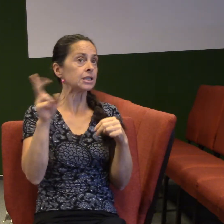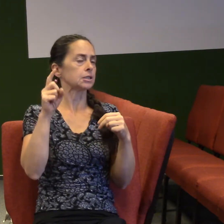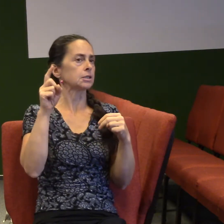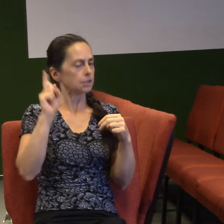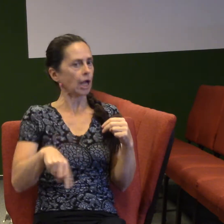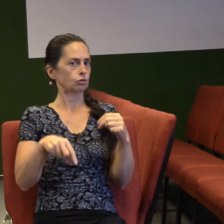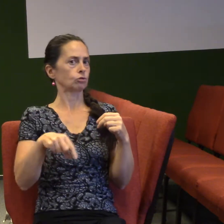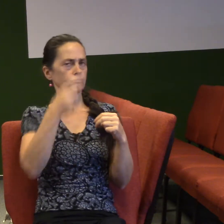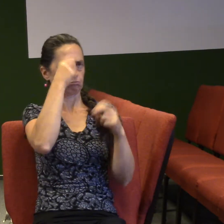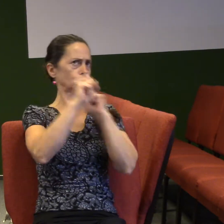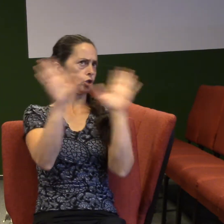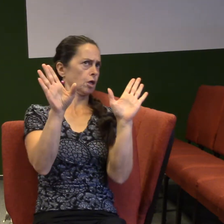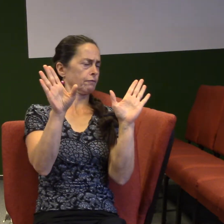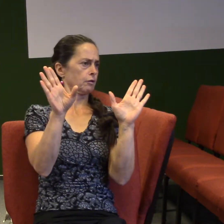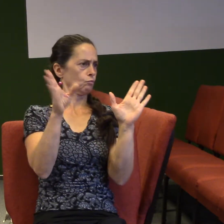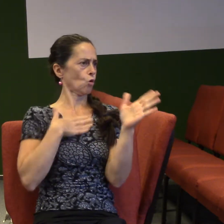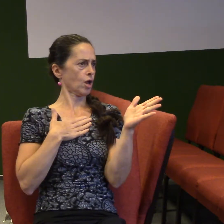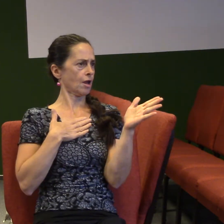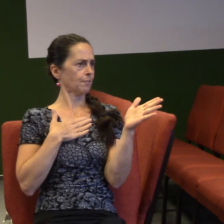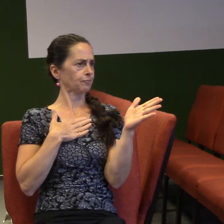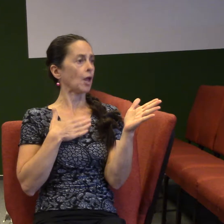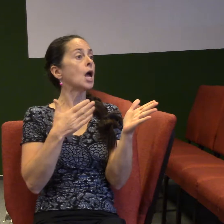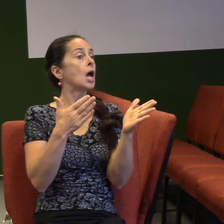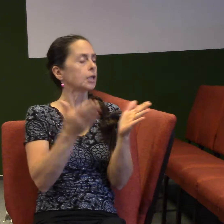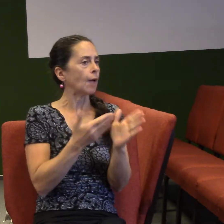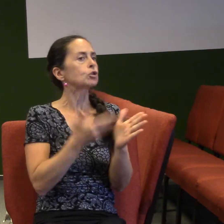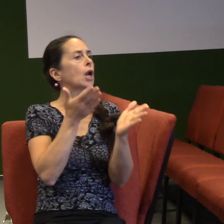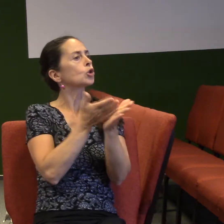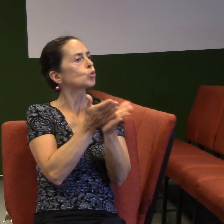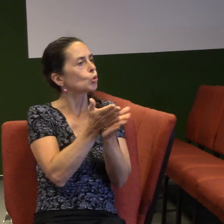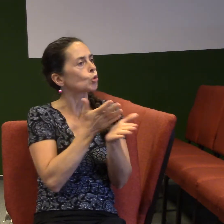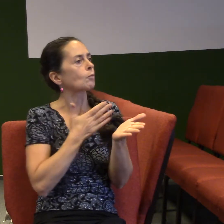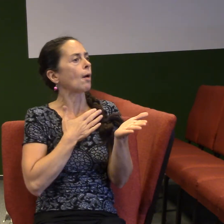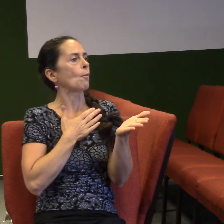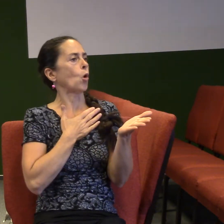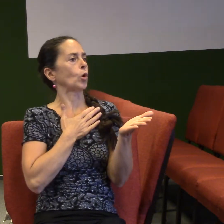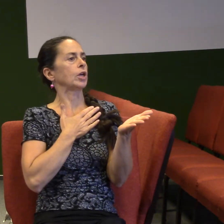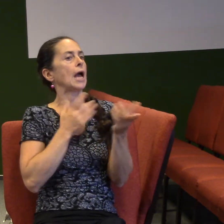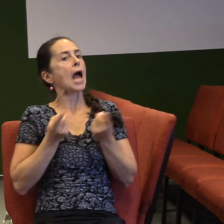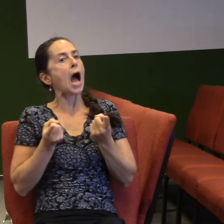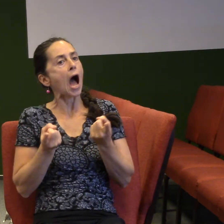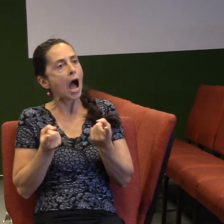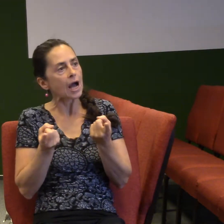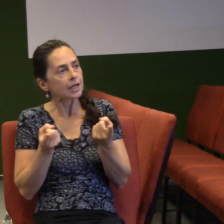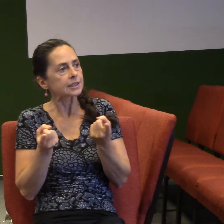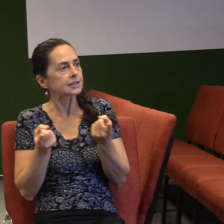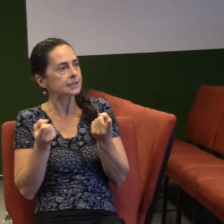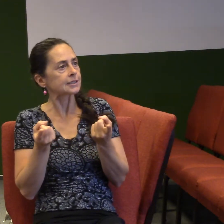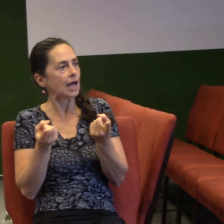A týkalo se to věcí třeba mojí služby, různých akcí, které jsem organizoval, a zpočátku jsem měl prostě takovou